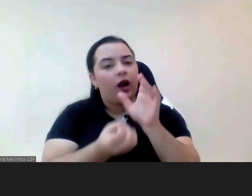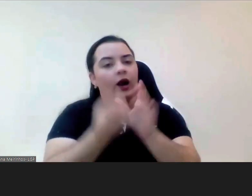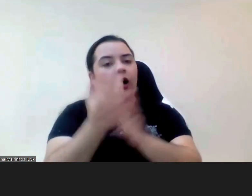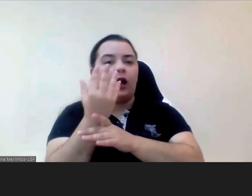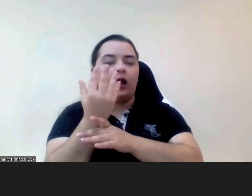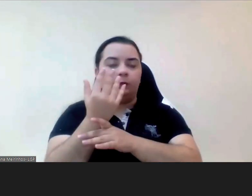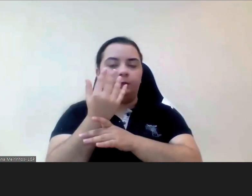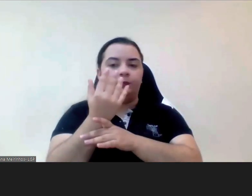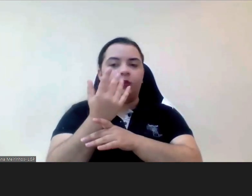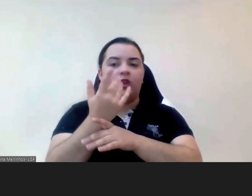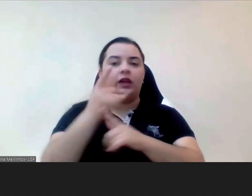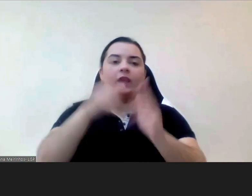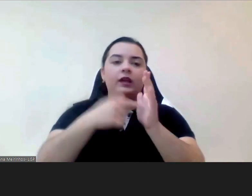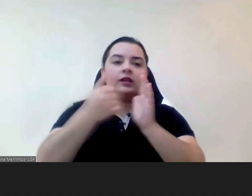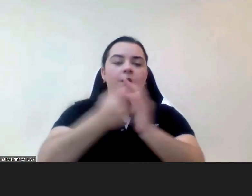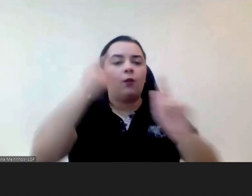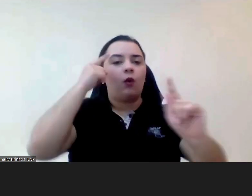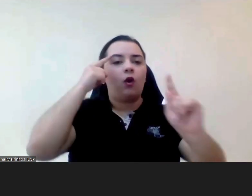participação